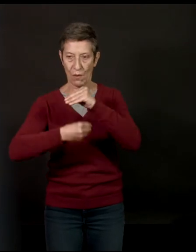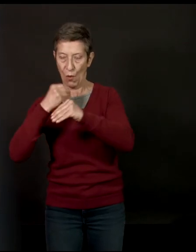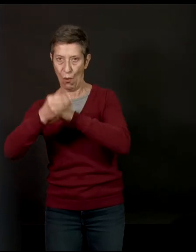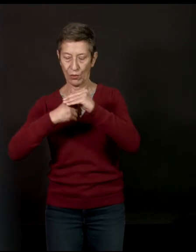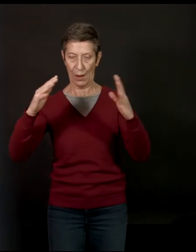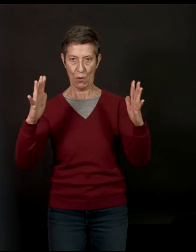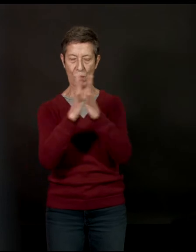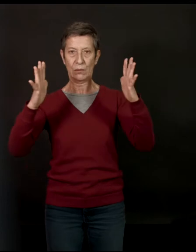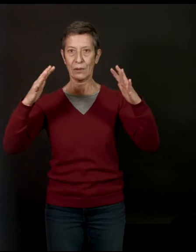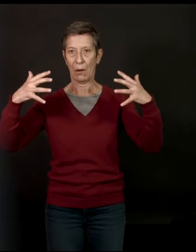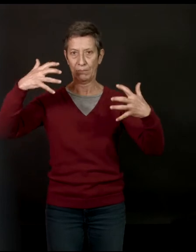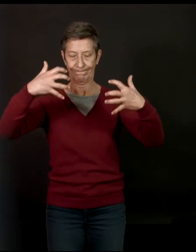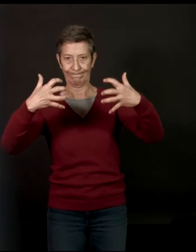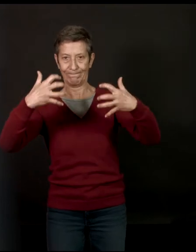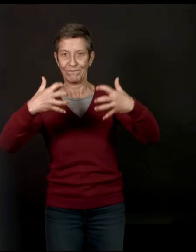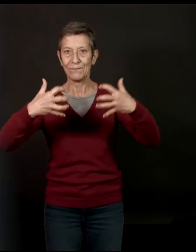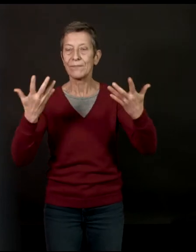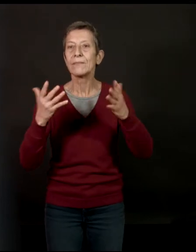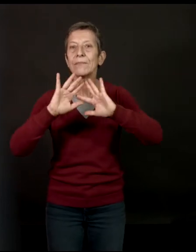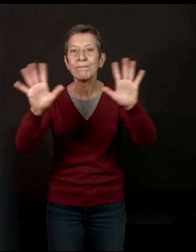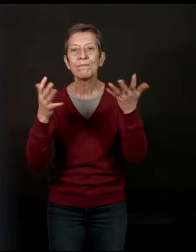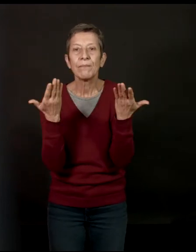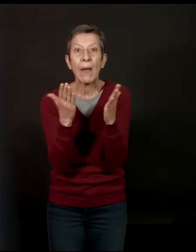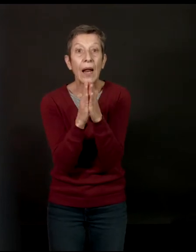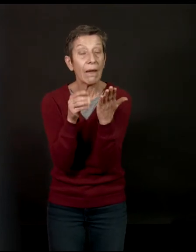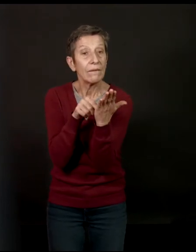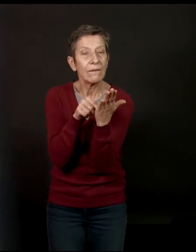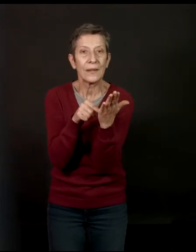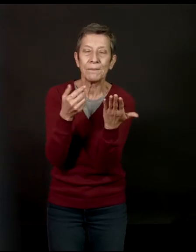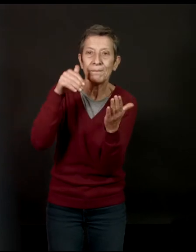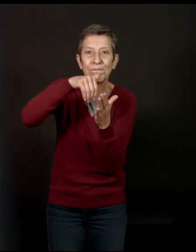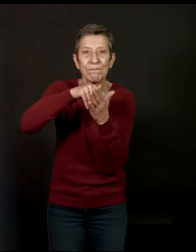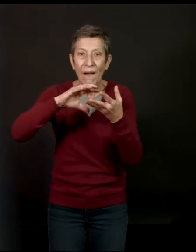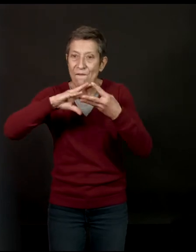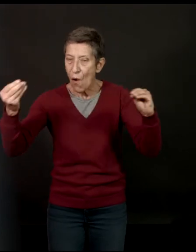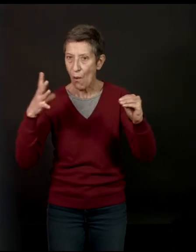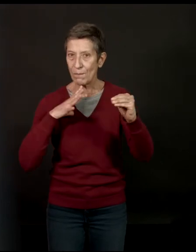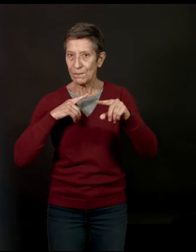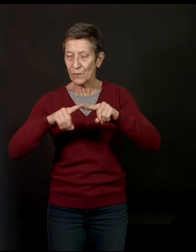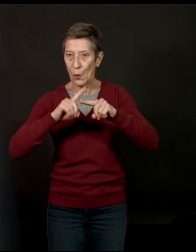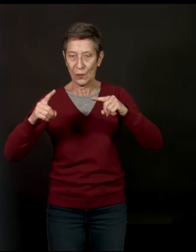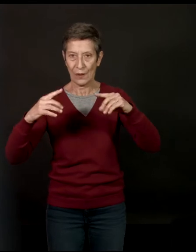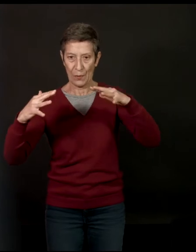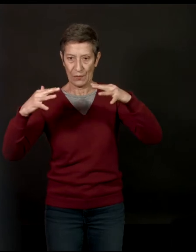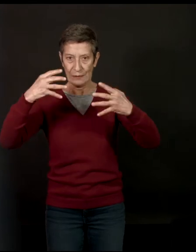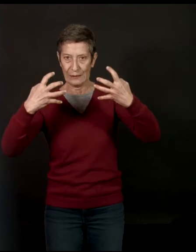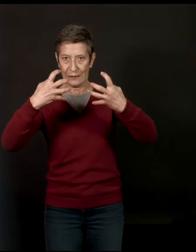'entrechoquent. Dans cette histoire. Mais dans le livre lui-même, sur la forme, il y aussi un frottement. Vraiment, j'y reviens. Entre